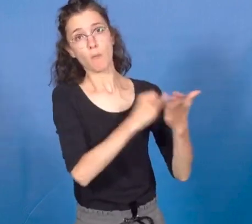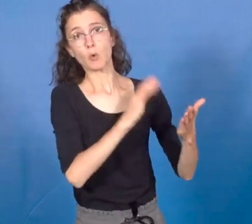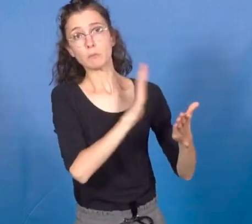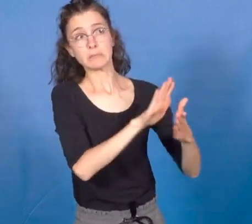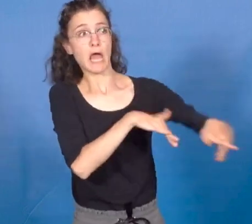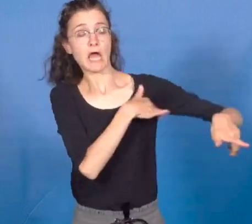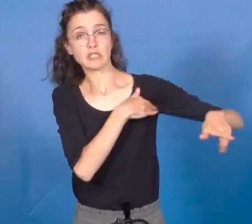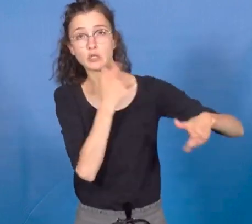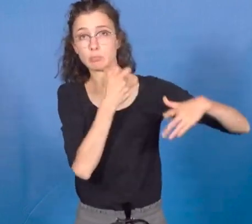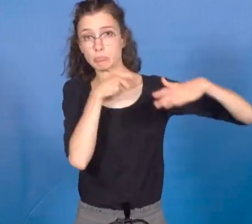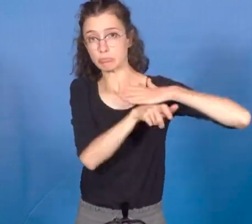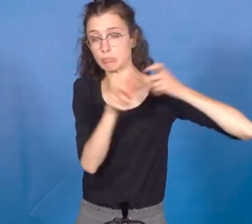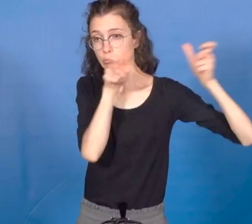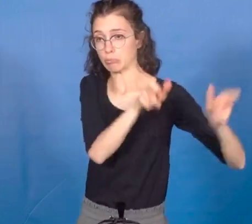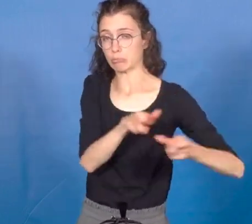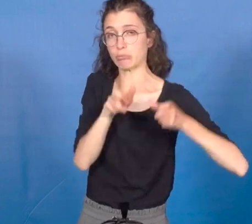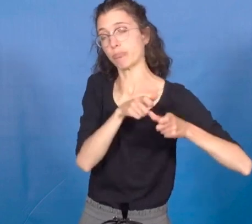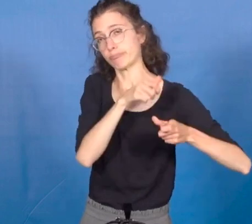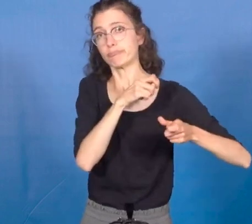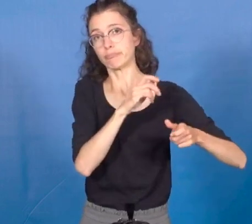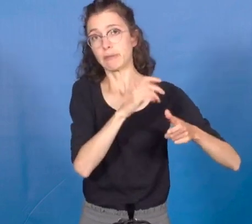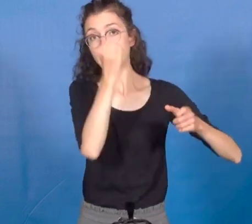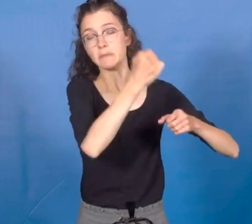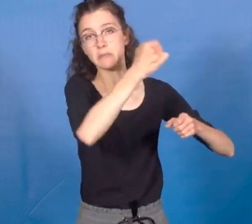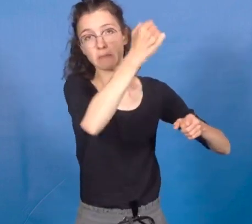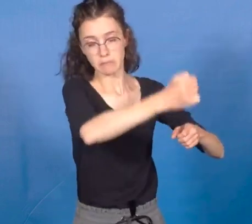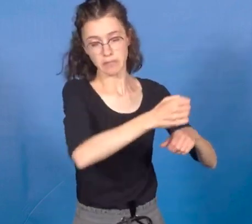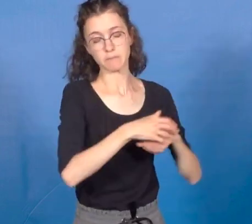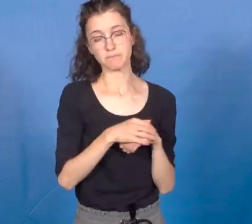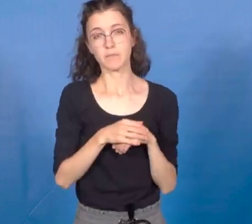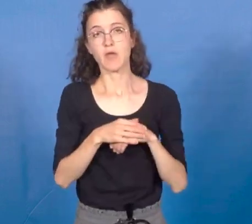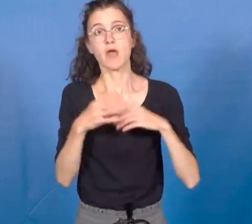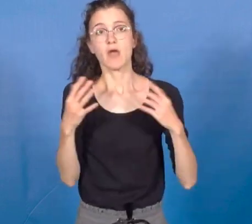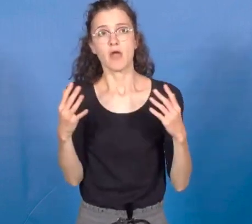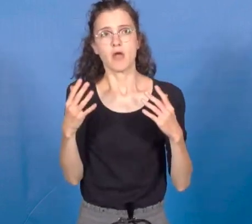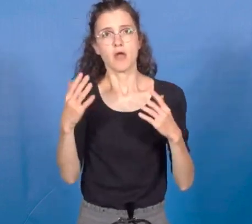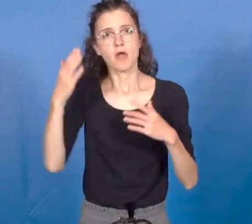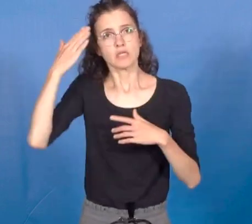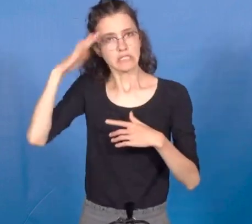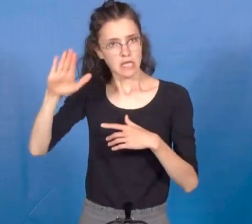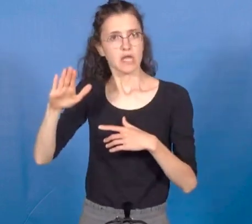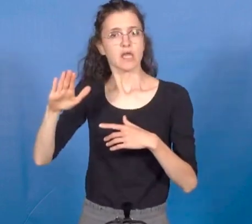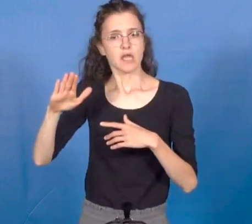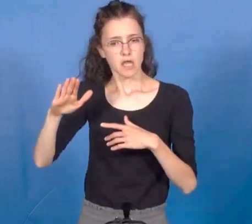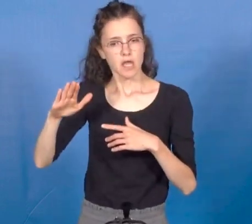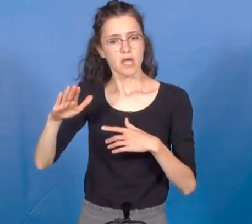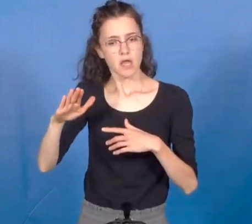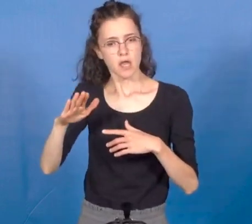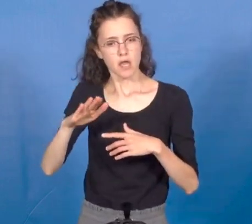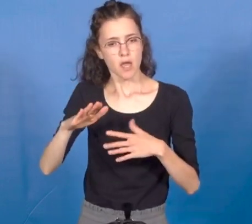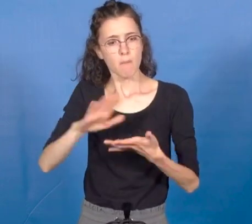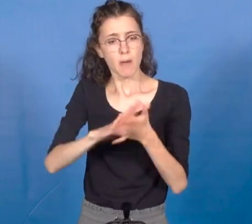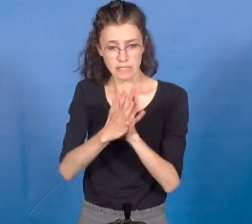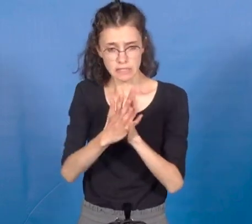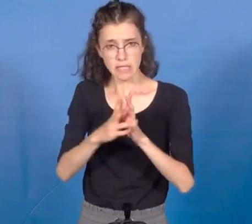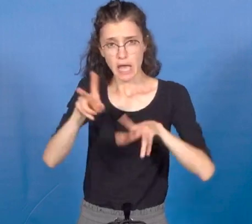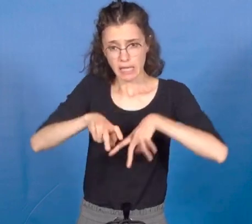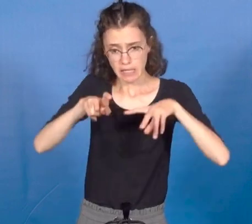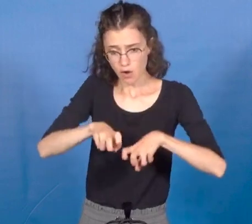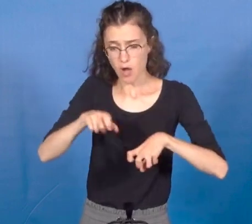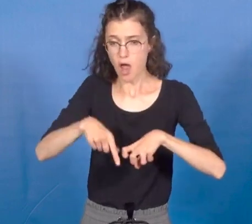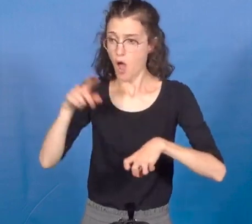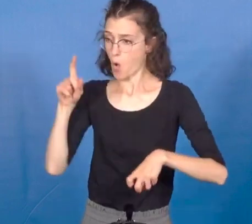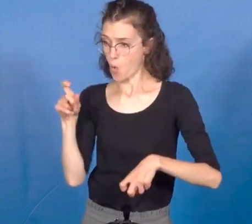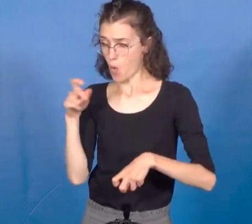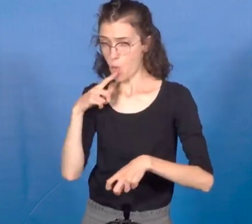assurent le contrôle de l'Etat sur le terrain. Alors que nous connaissons des pratiques agricoles économes en eau, en ressources